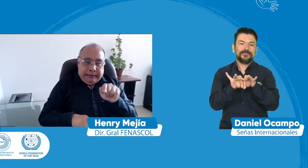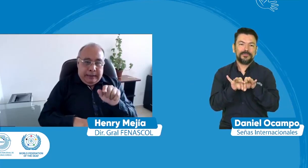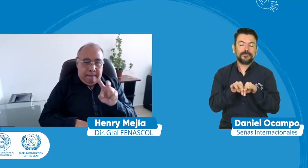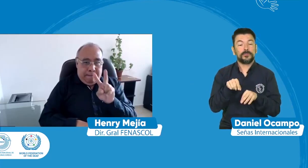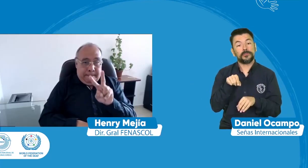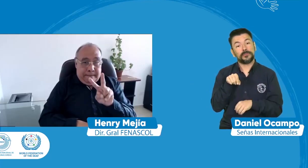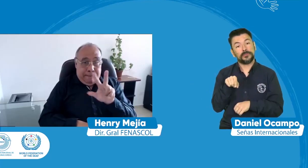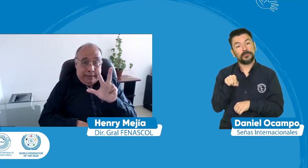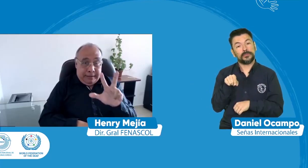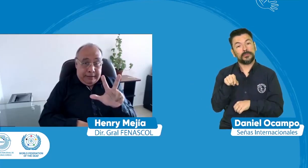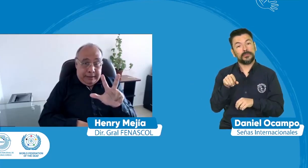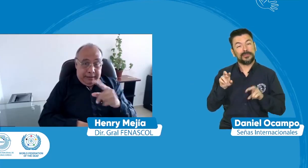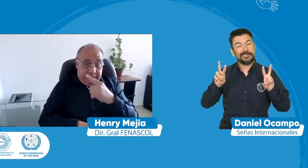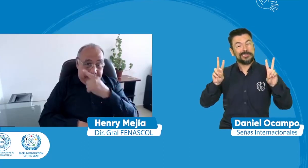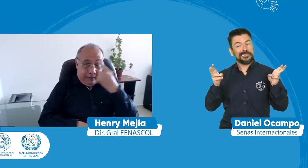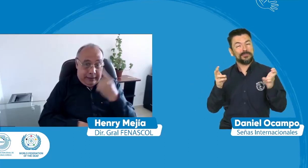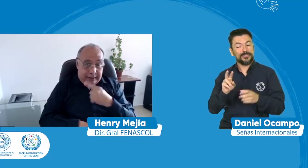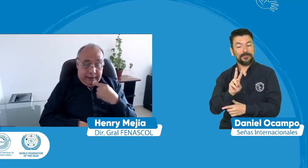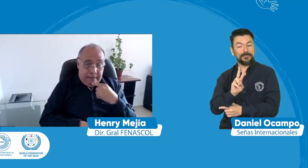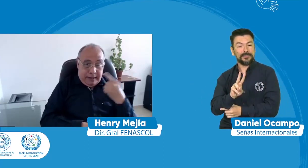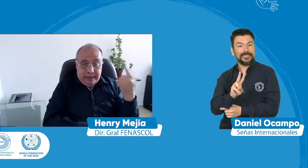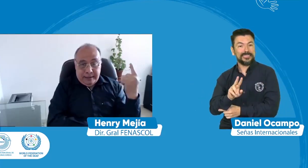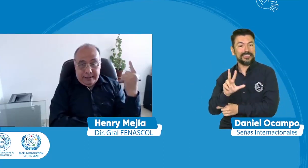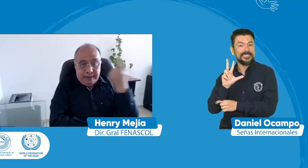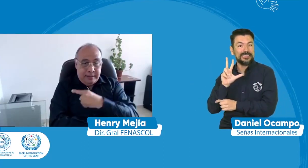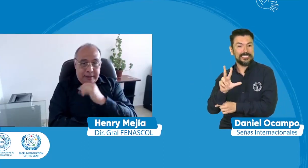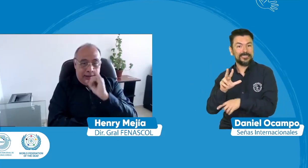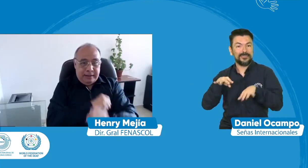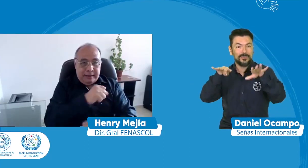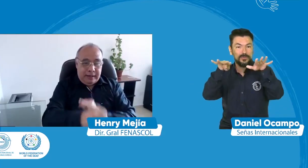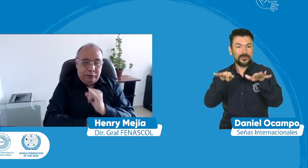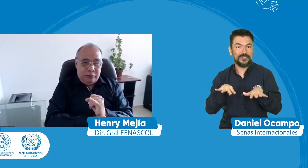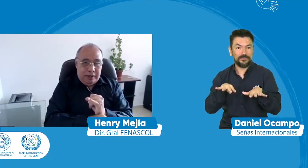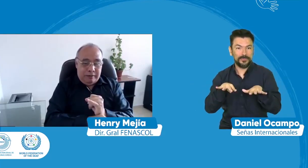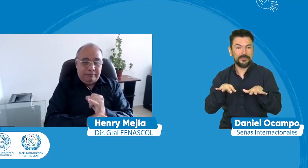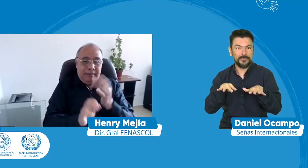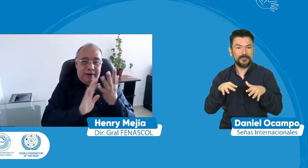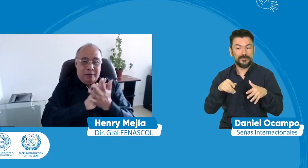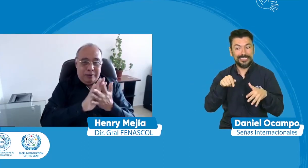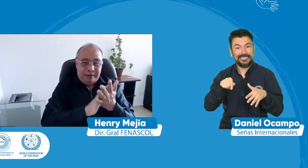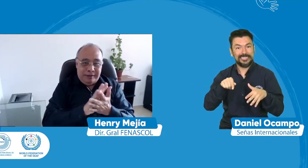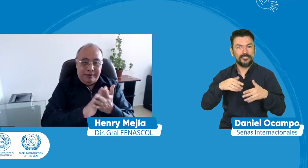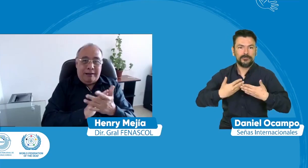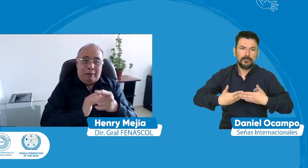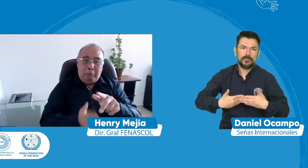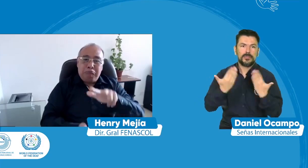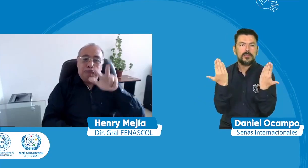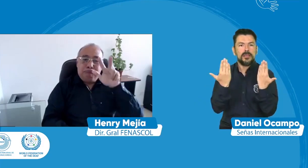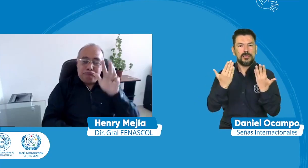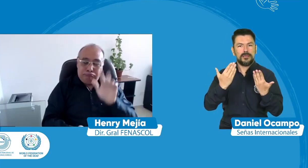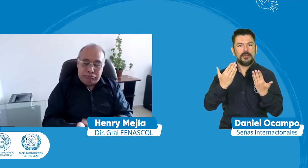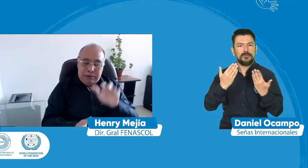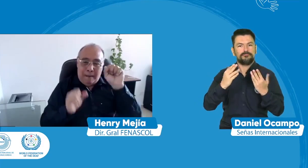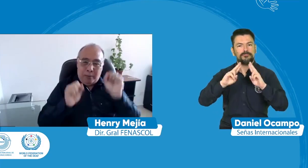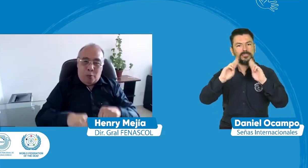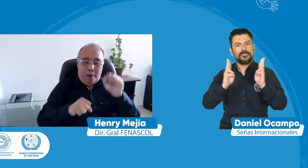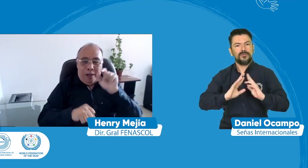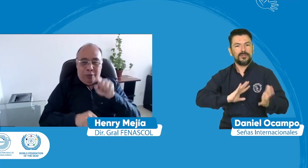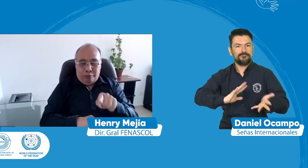bueno hablando del veintitrés de septiembre que es el día internacional de las lenguas de señas se